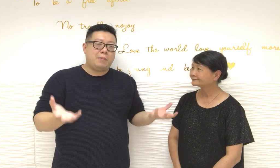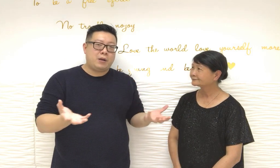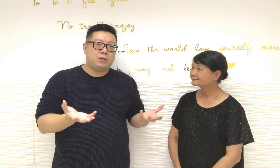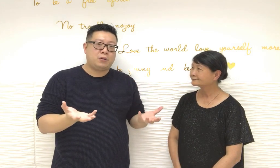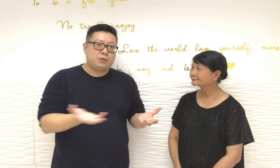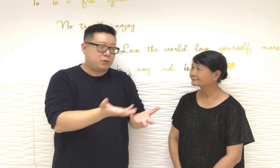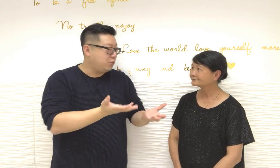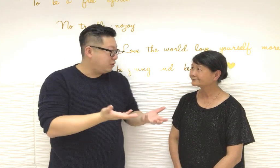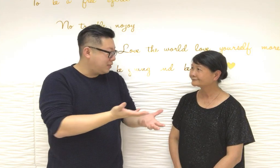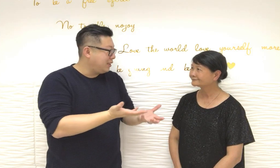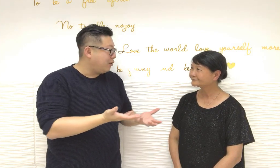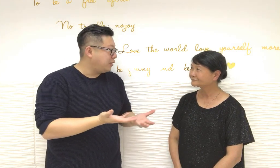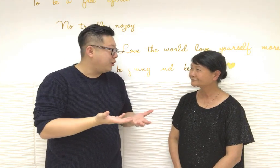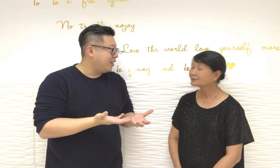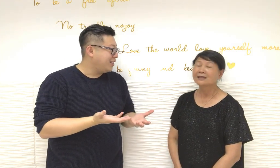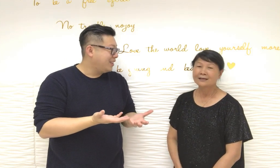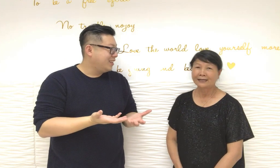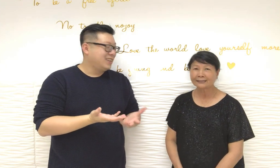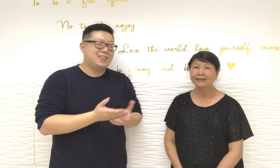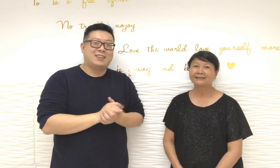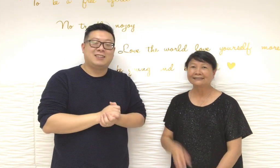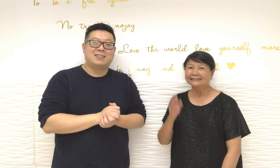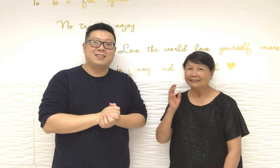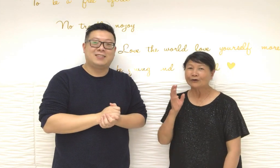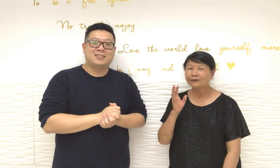什麼他才扭上去是的我在